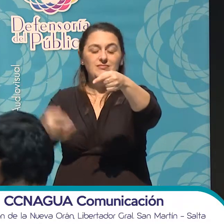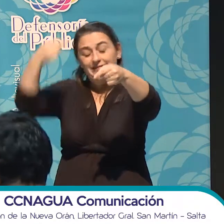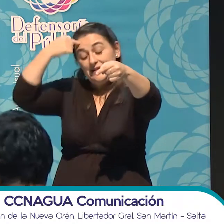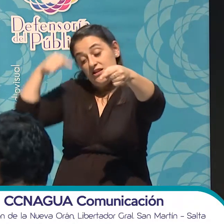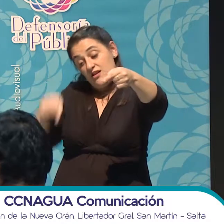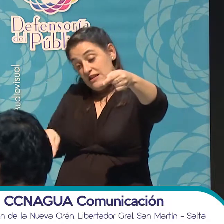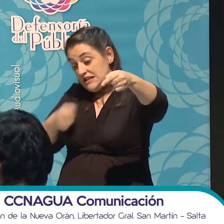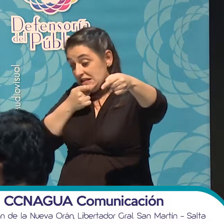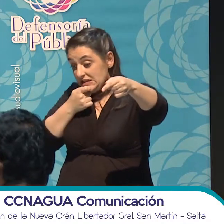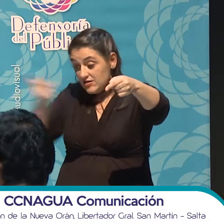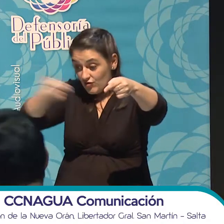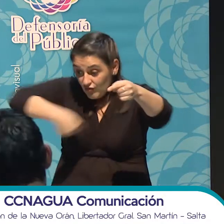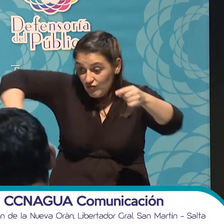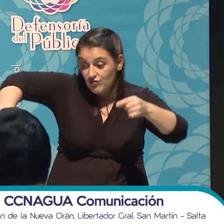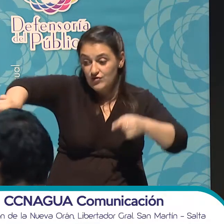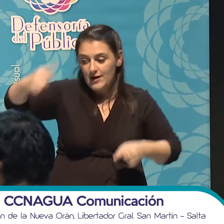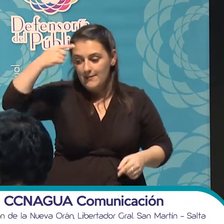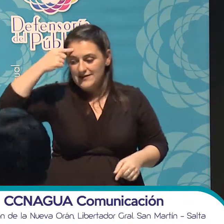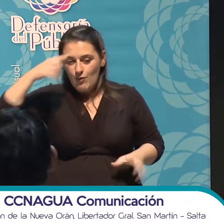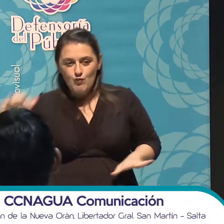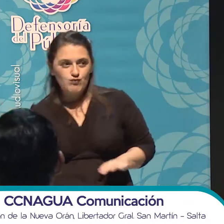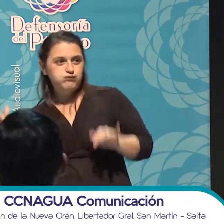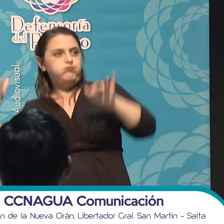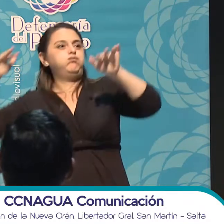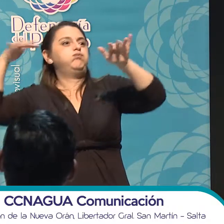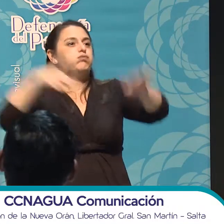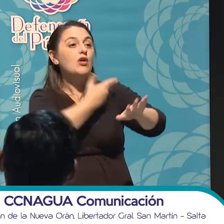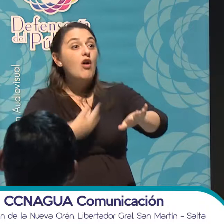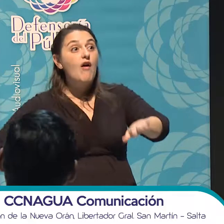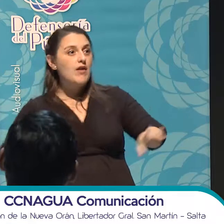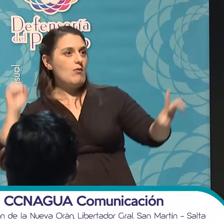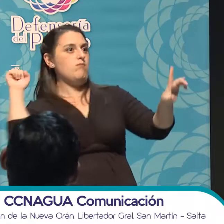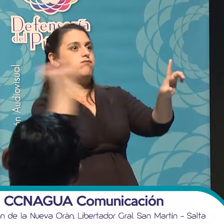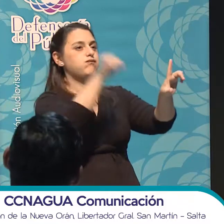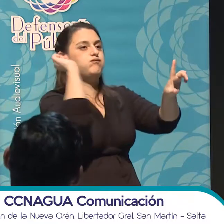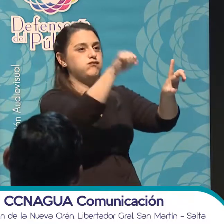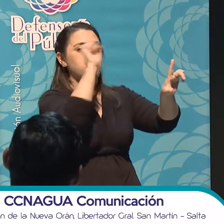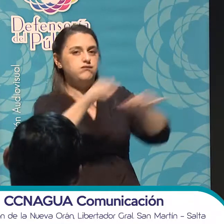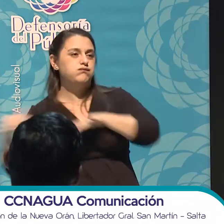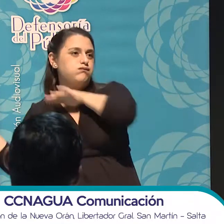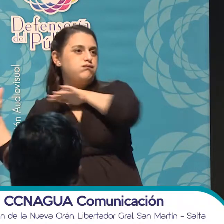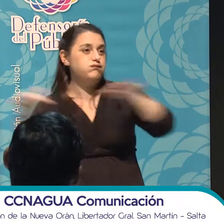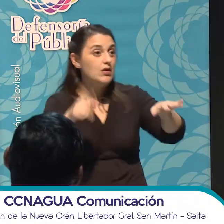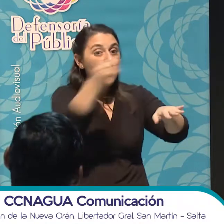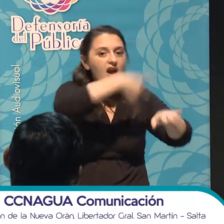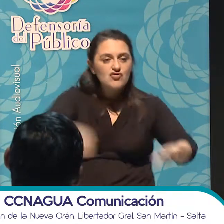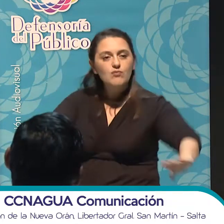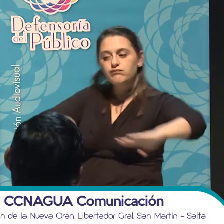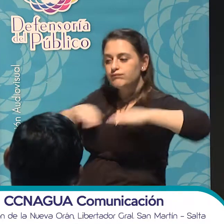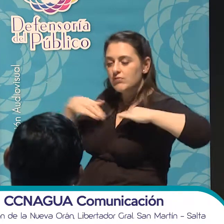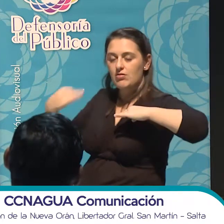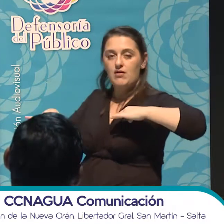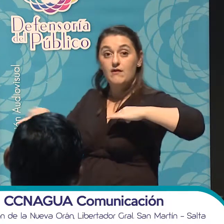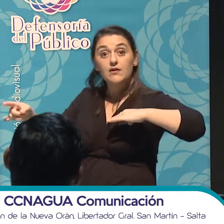si, entre todos, vamos a golpearle la puerta al gobierno para que el gobierno no escuche y para que